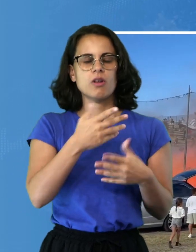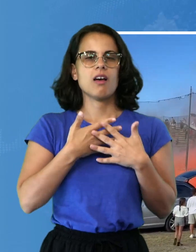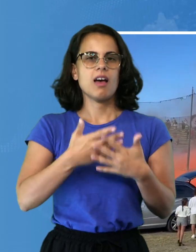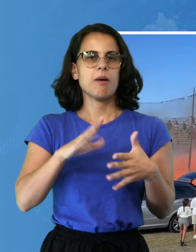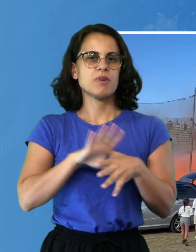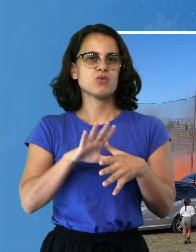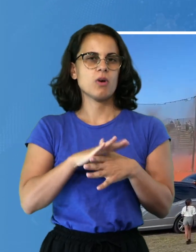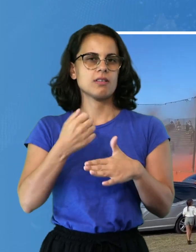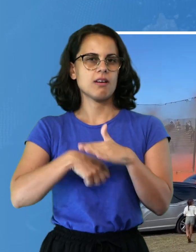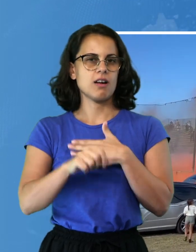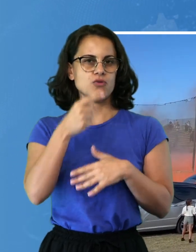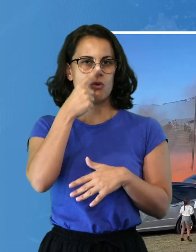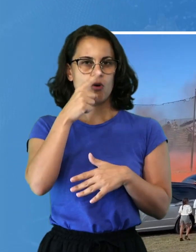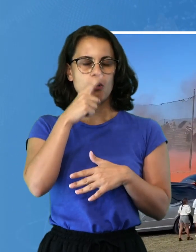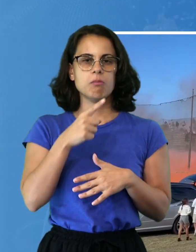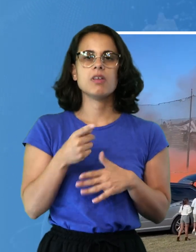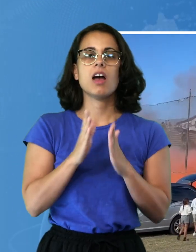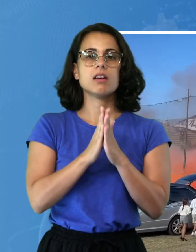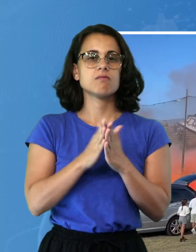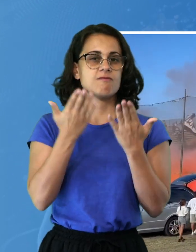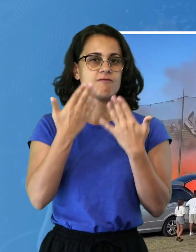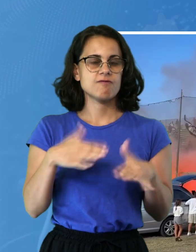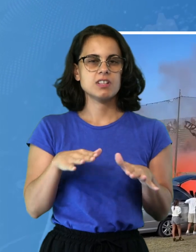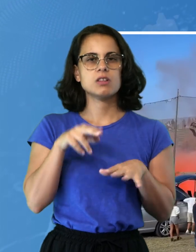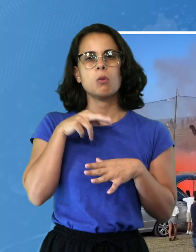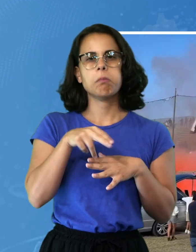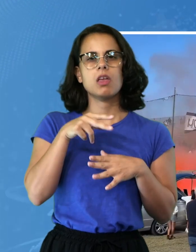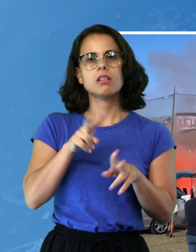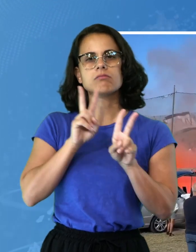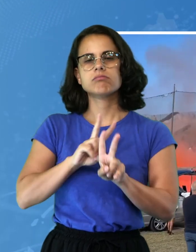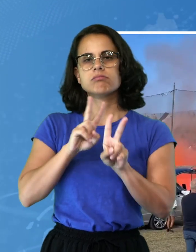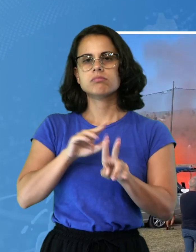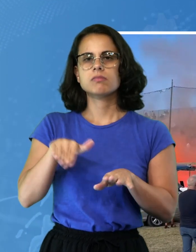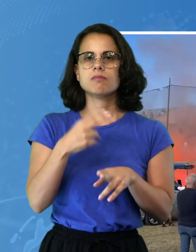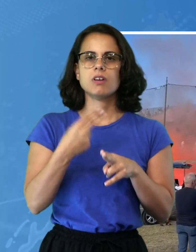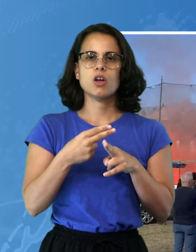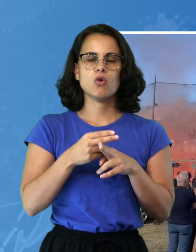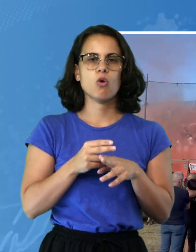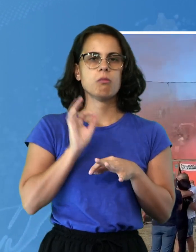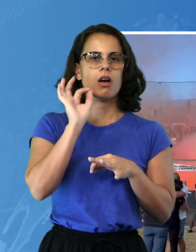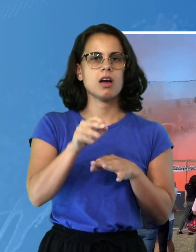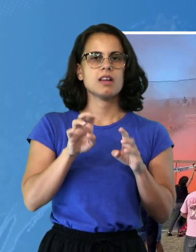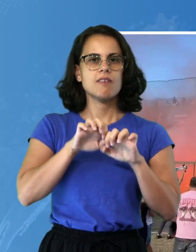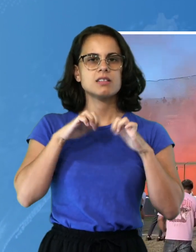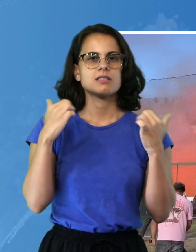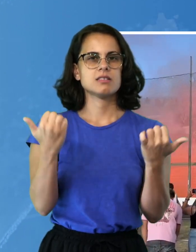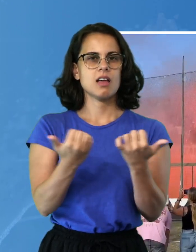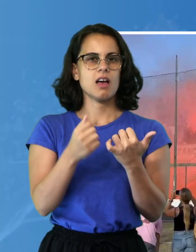della celebrazione il corteo ha proseguito a piedi lungo via Roma per giungere allo stadio Bruno Nespoli di Olbia, dove è stato reso l'ultimo